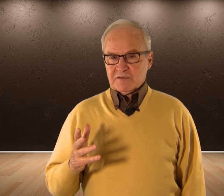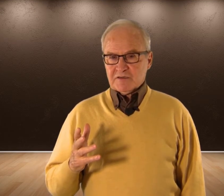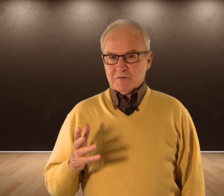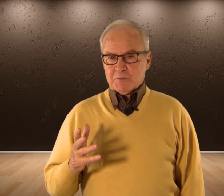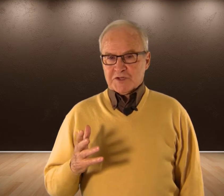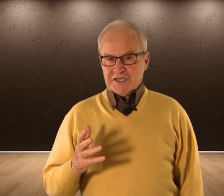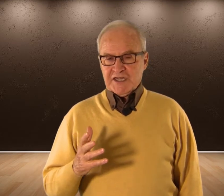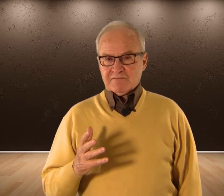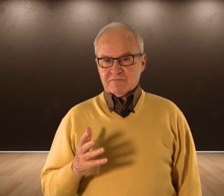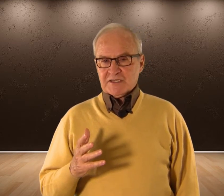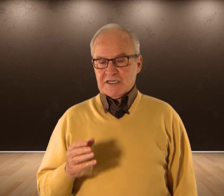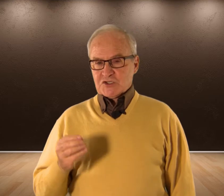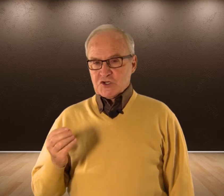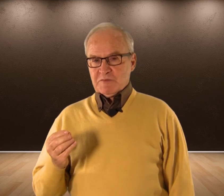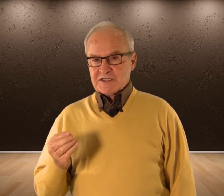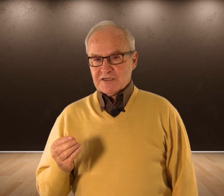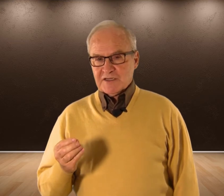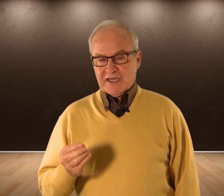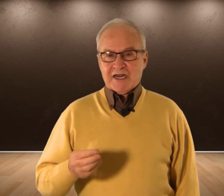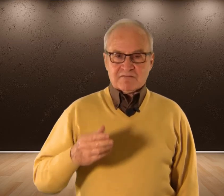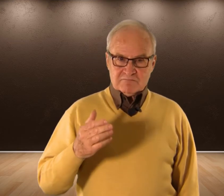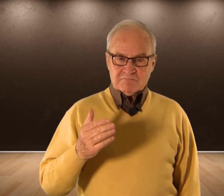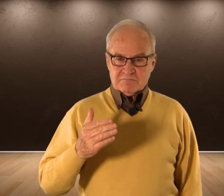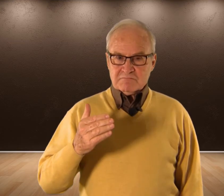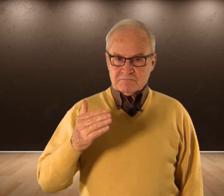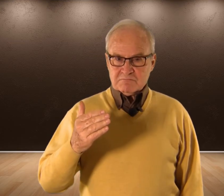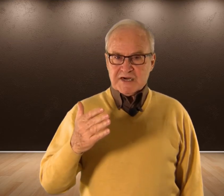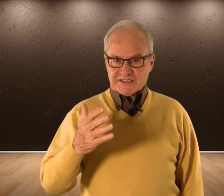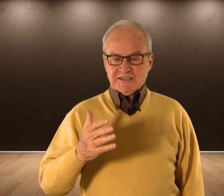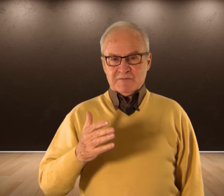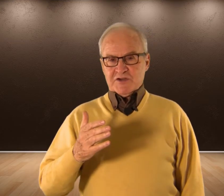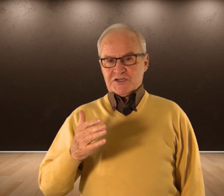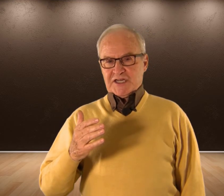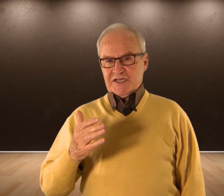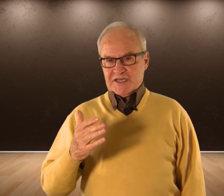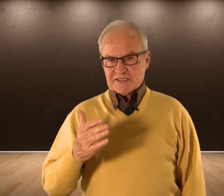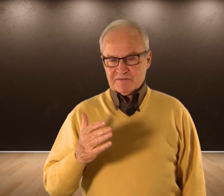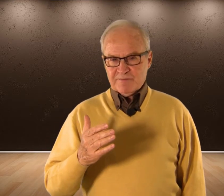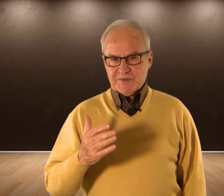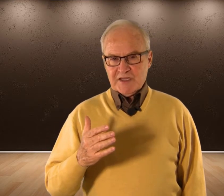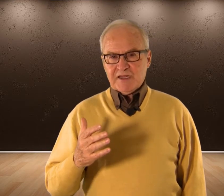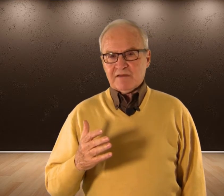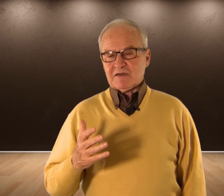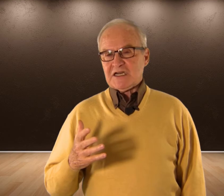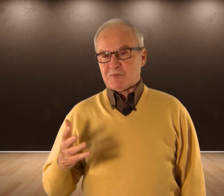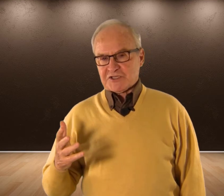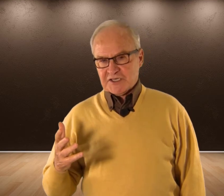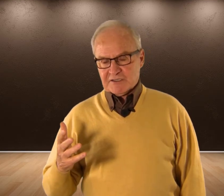Porque tenían estos hombres Que eran bastante mayores que ellas Y que les protegía